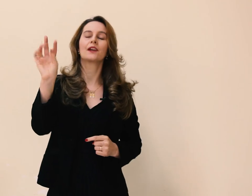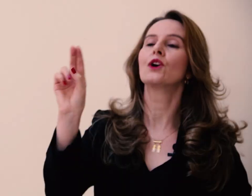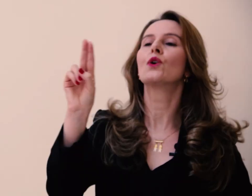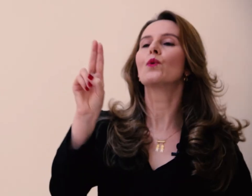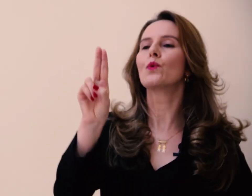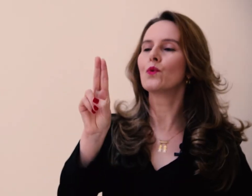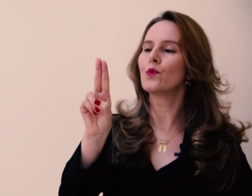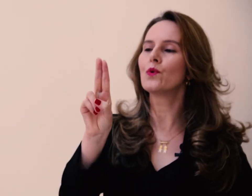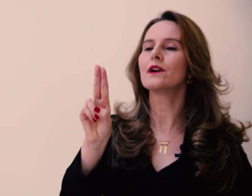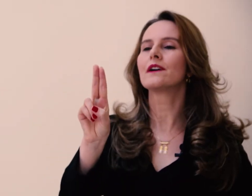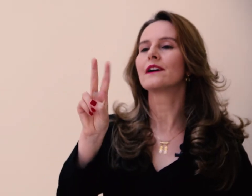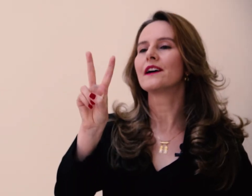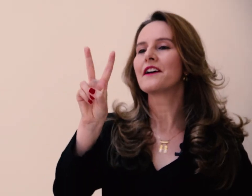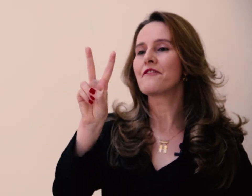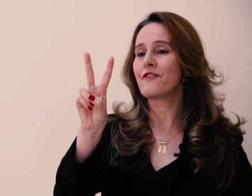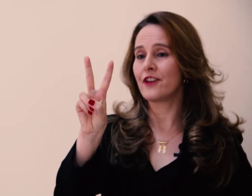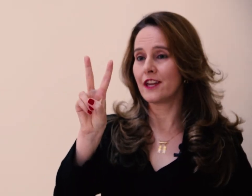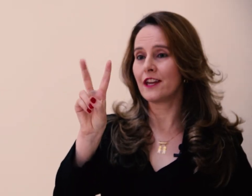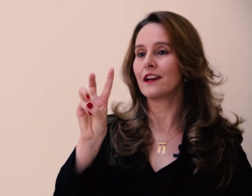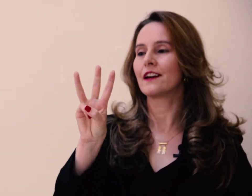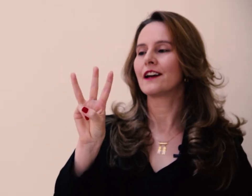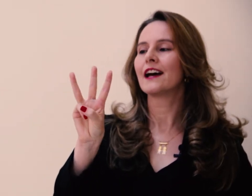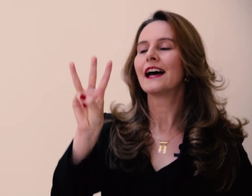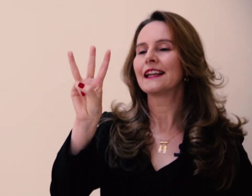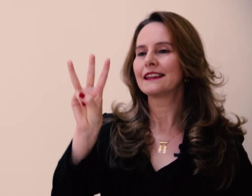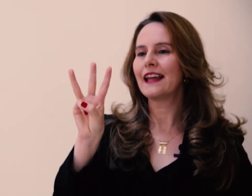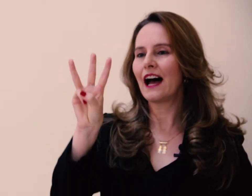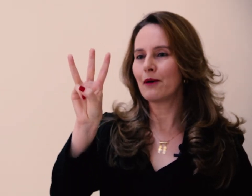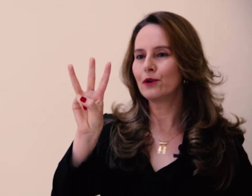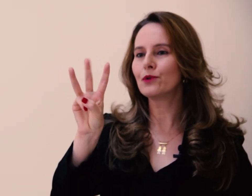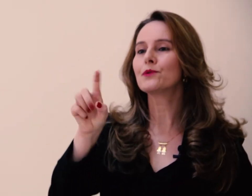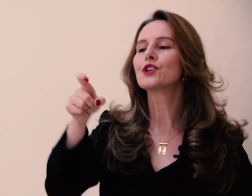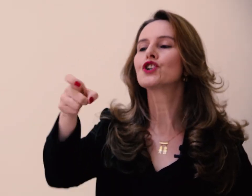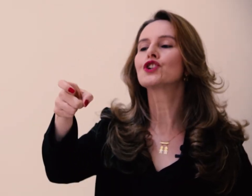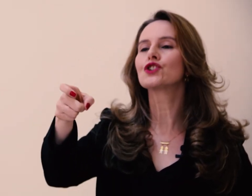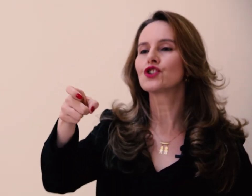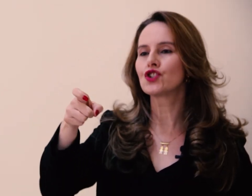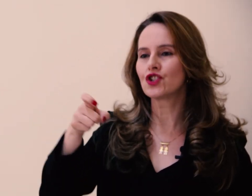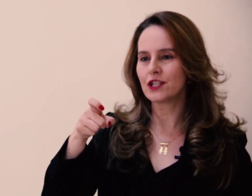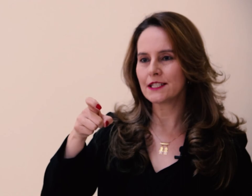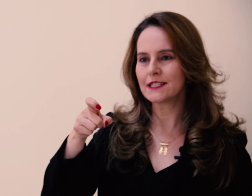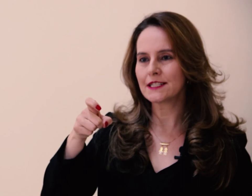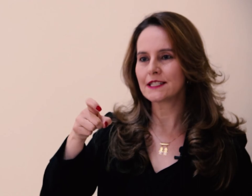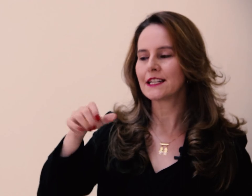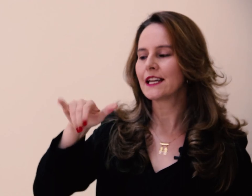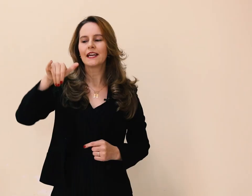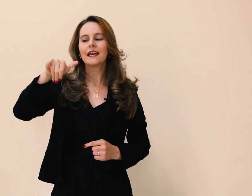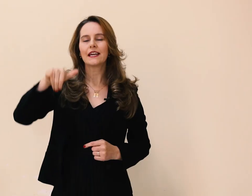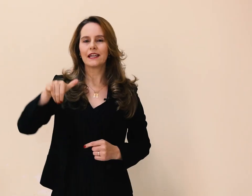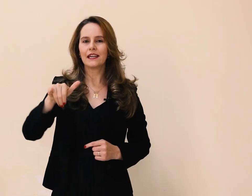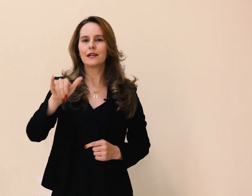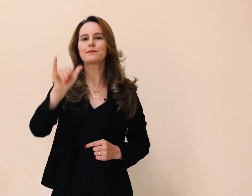U, V, W, X, Y